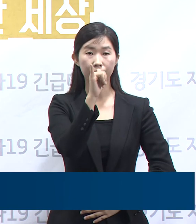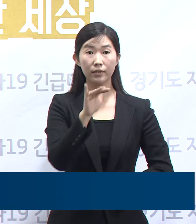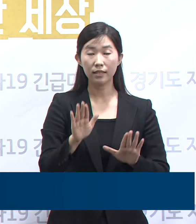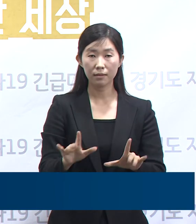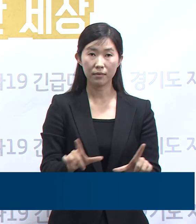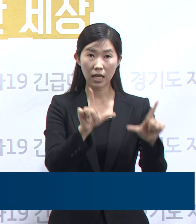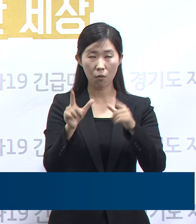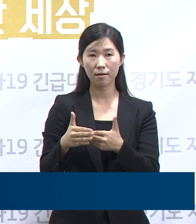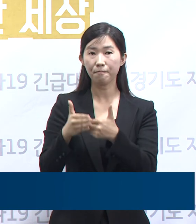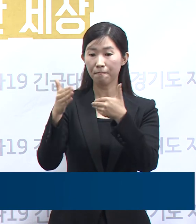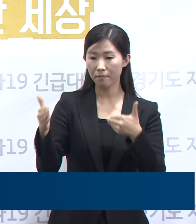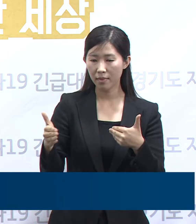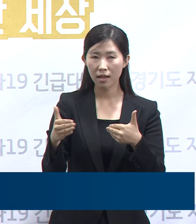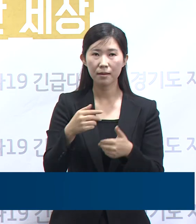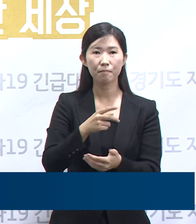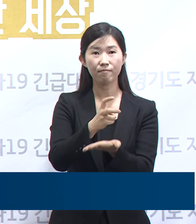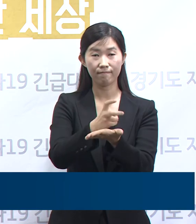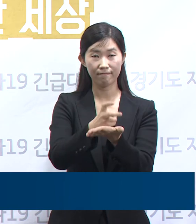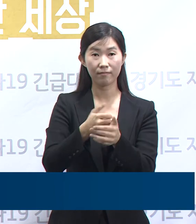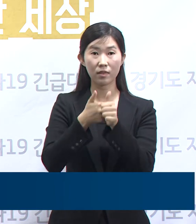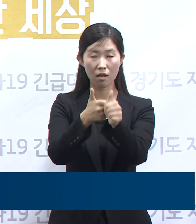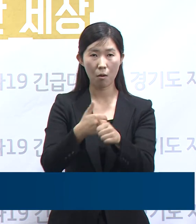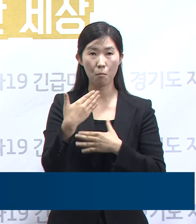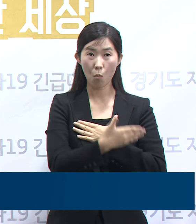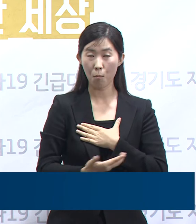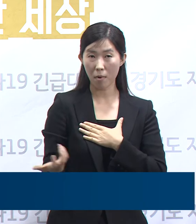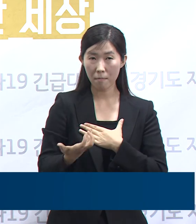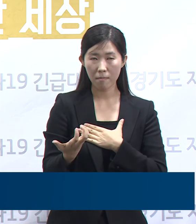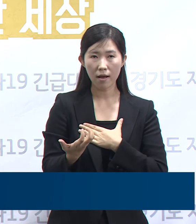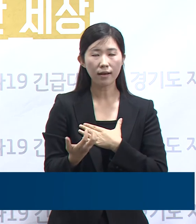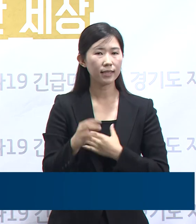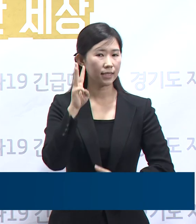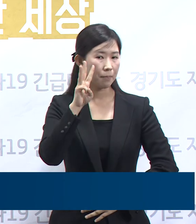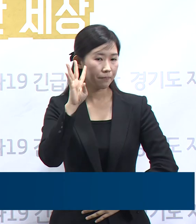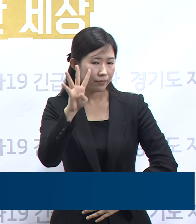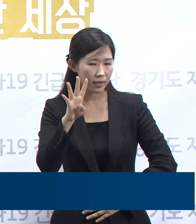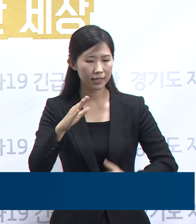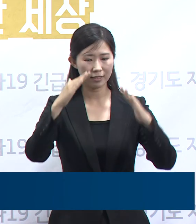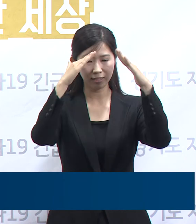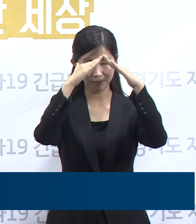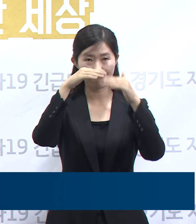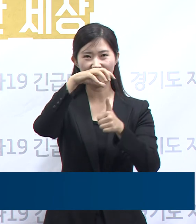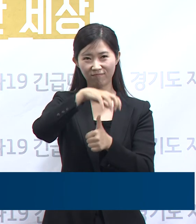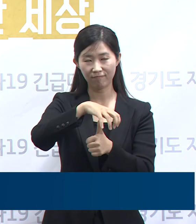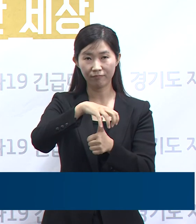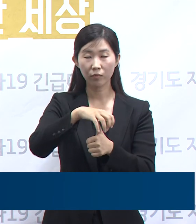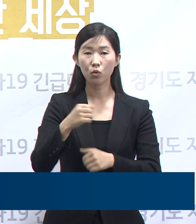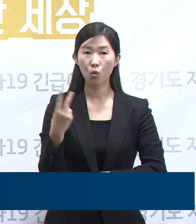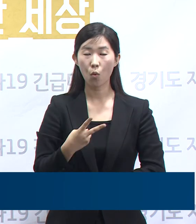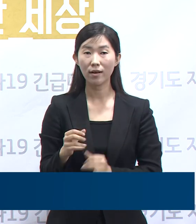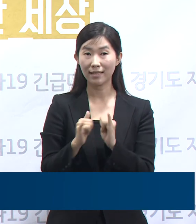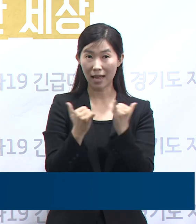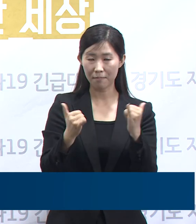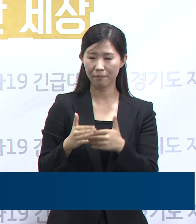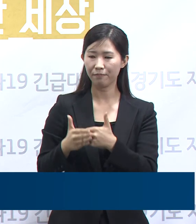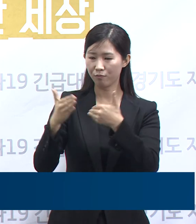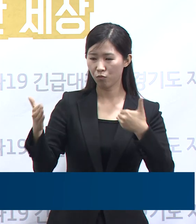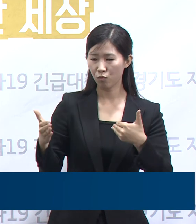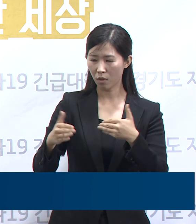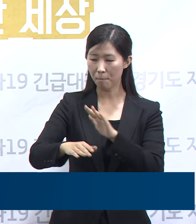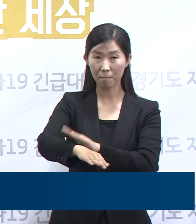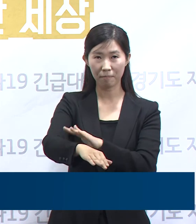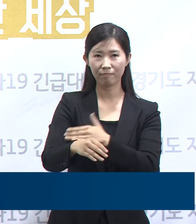거리 두기 지침에 따라 몸이 아프면 3에서 4일 집에 머물기 사람과 사람 사이 두 팔 간격 건강 거리 두기